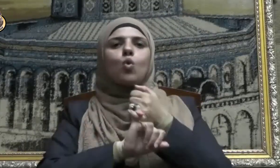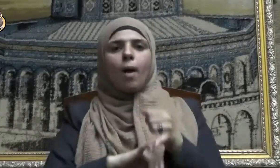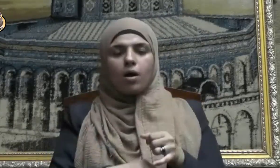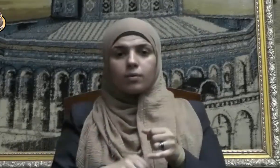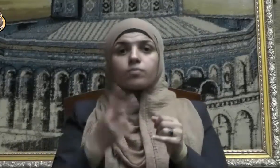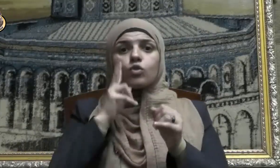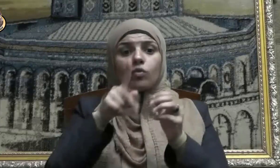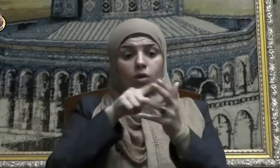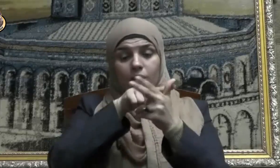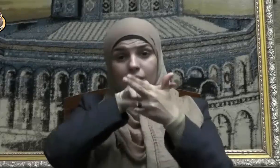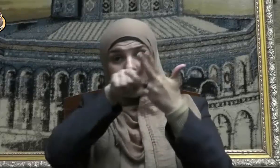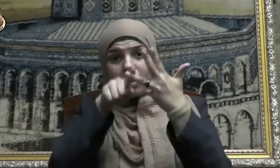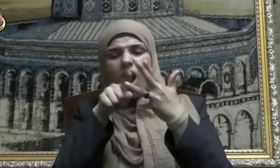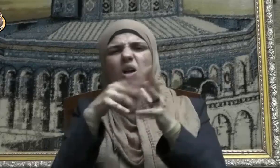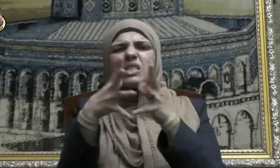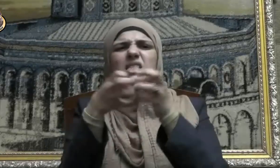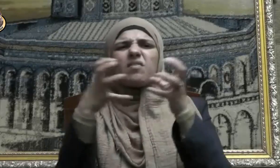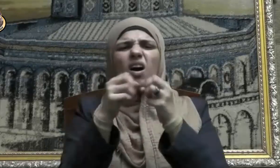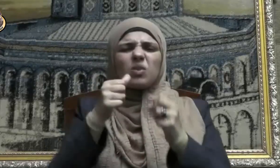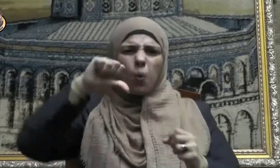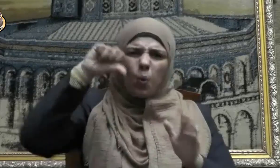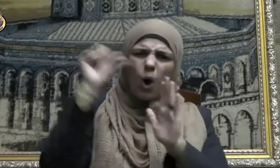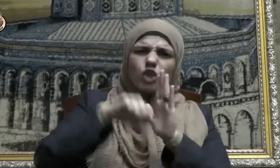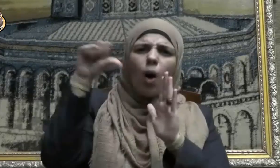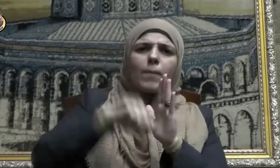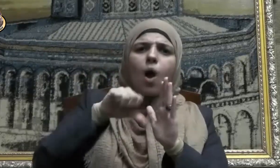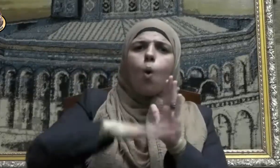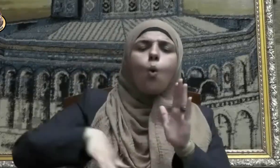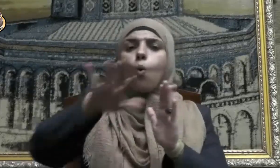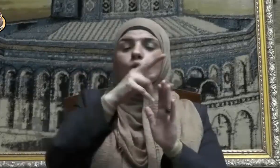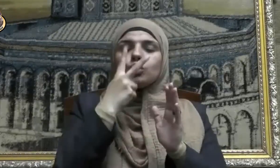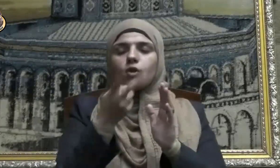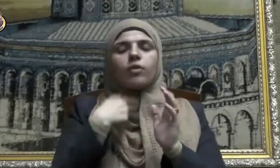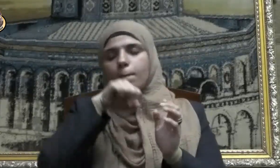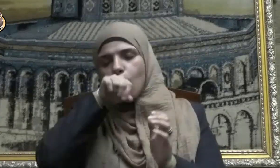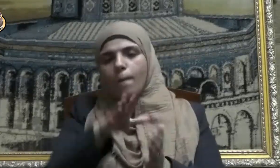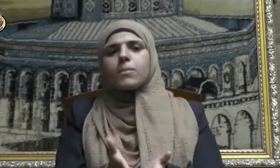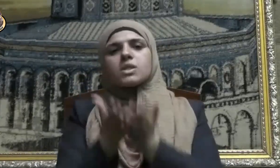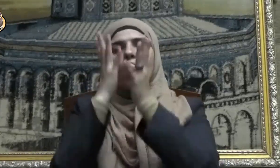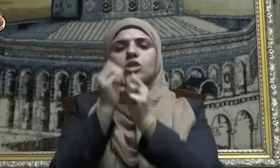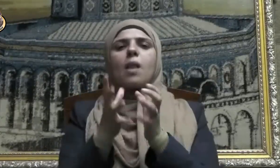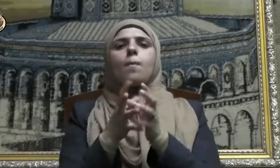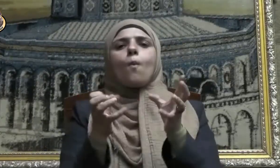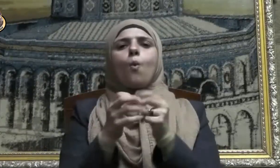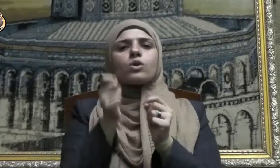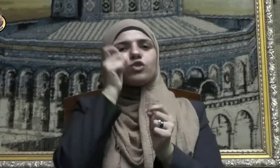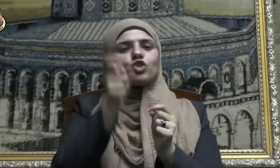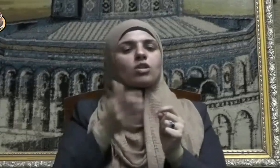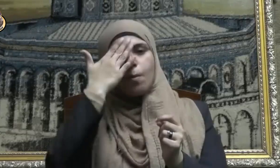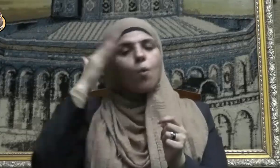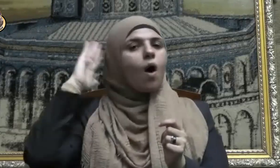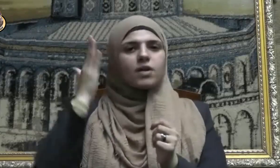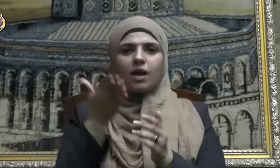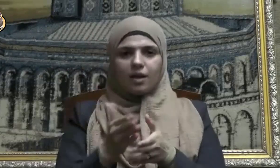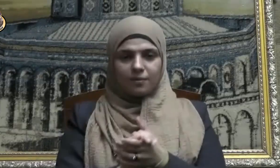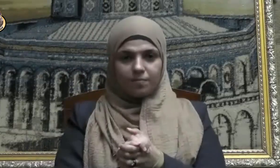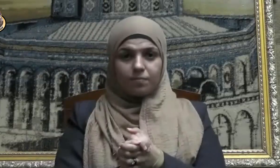من أقبح صفات المنافقين التي وصفهم بها النبي صلى الله عليه وسلم وهي من